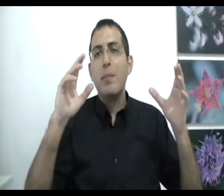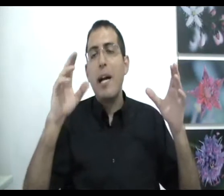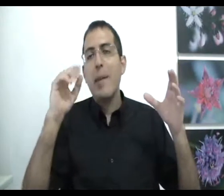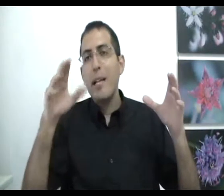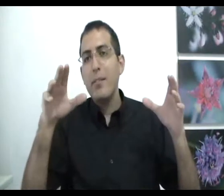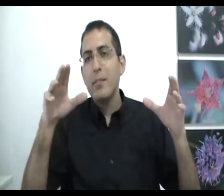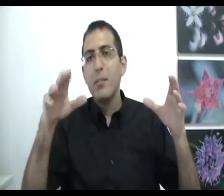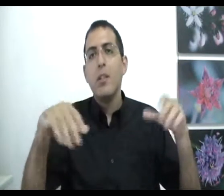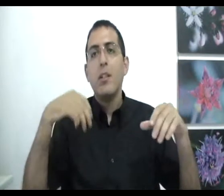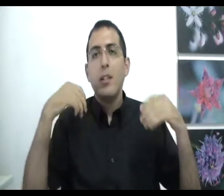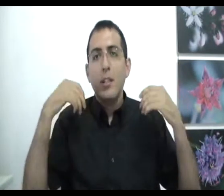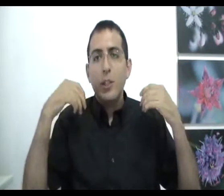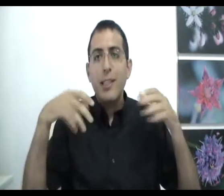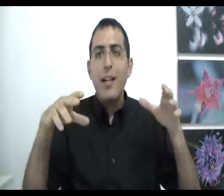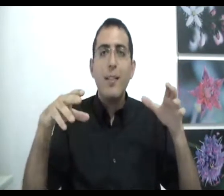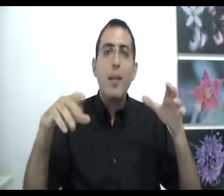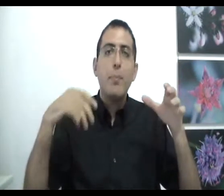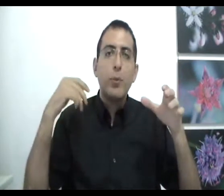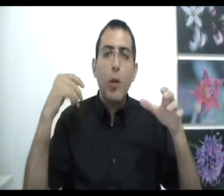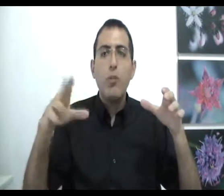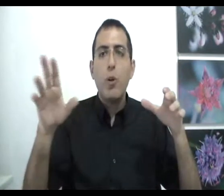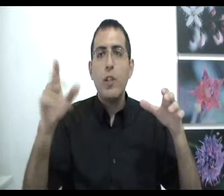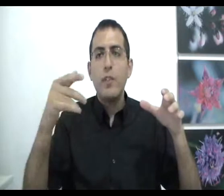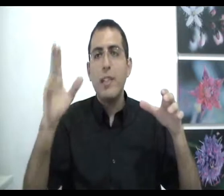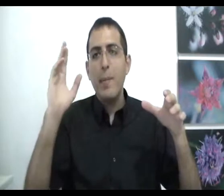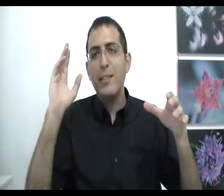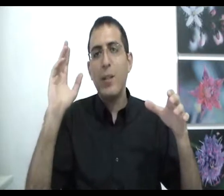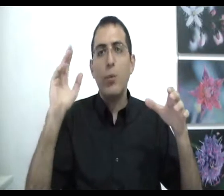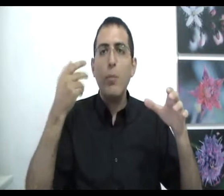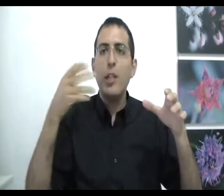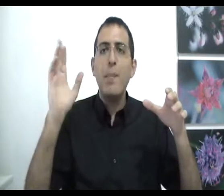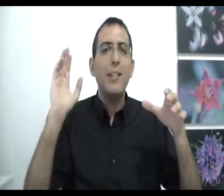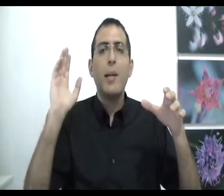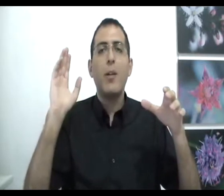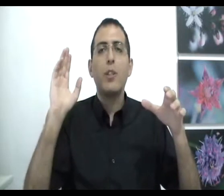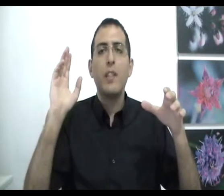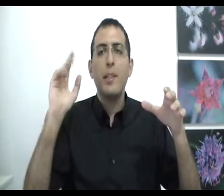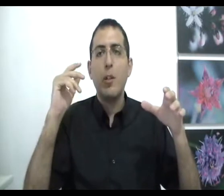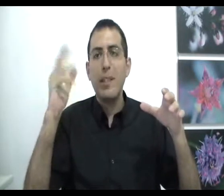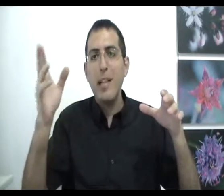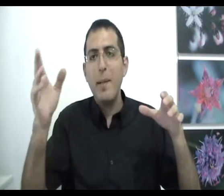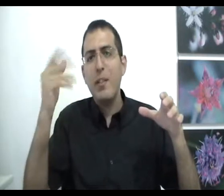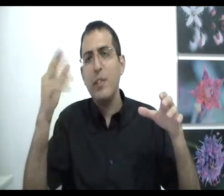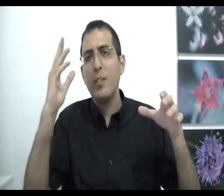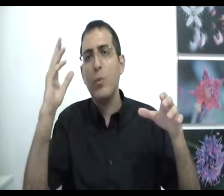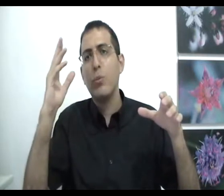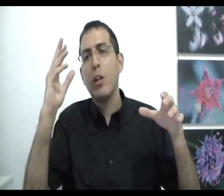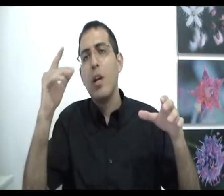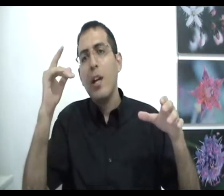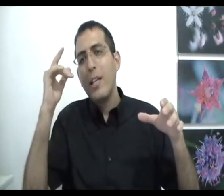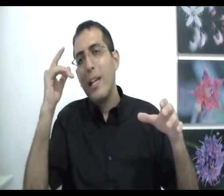מה האמת שיקח כטיפ כל מה שאתה חושב שזה האמת זה טעות לא משנה מה אתה בכלל חושב שזה אמת אתה אומר, זה האמת? איפה זה טעות כי